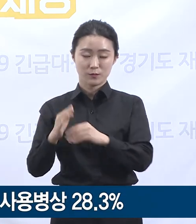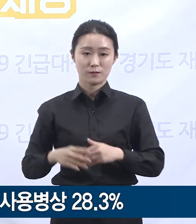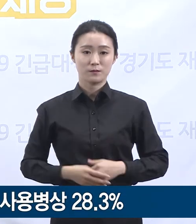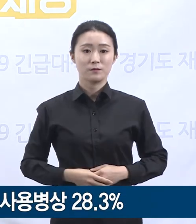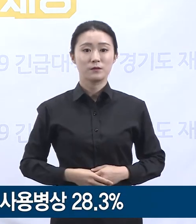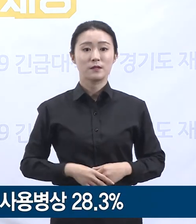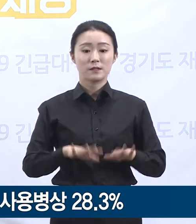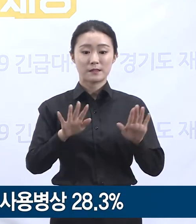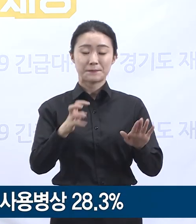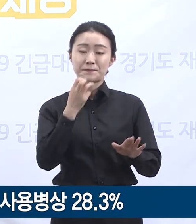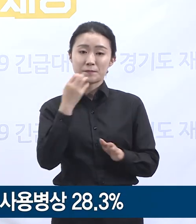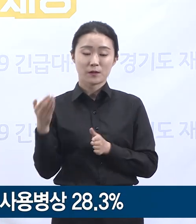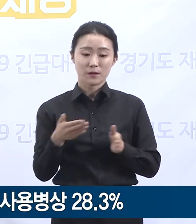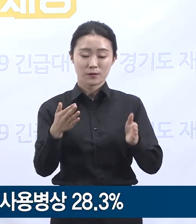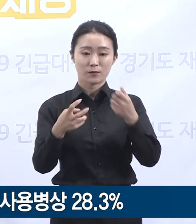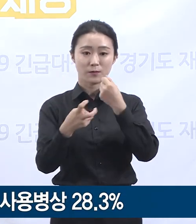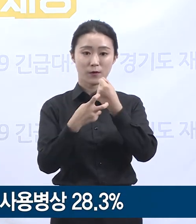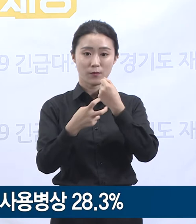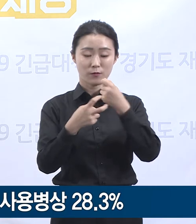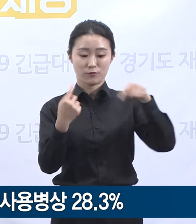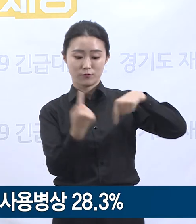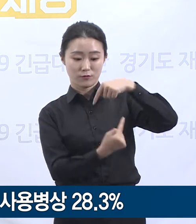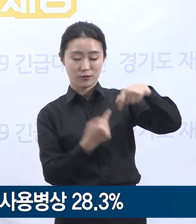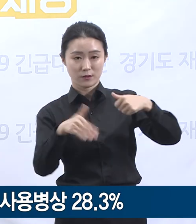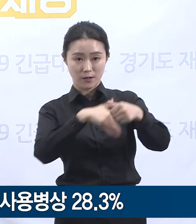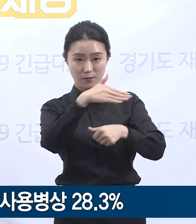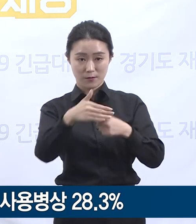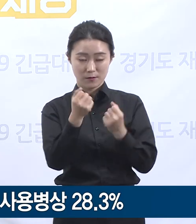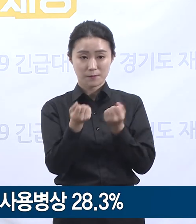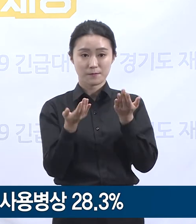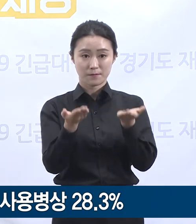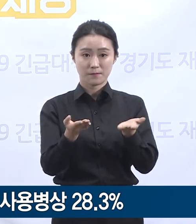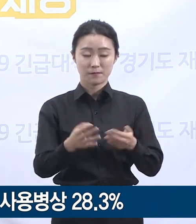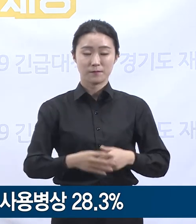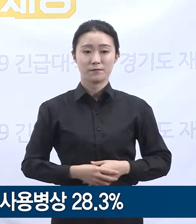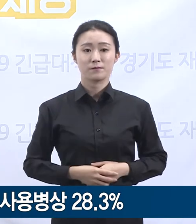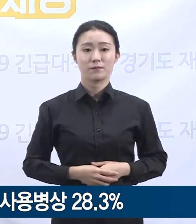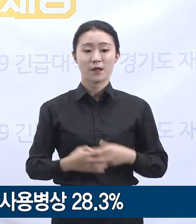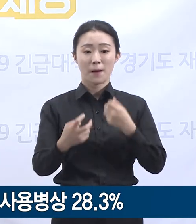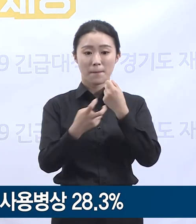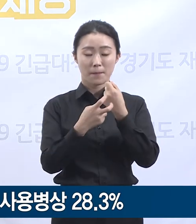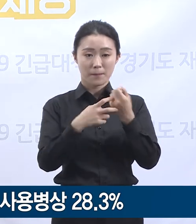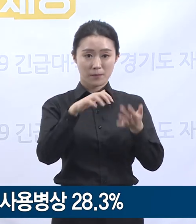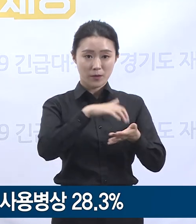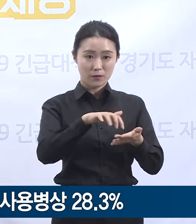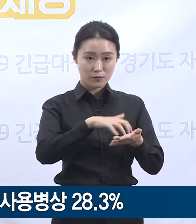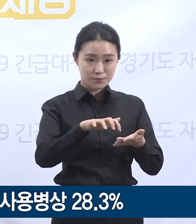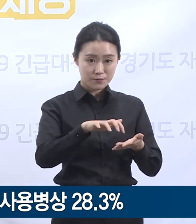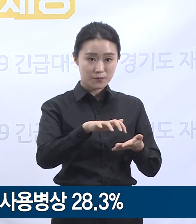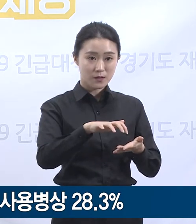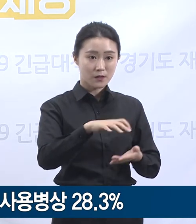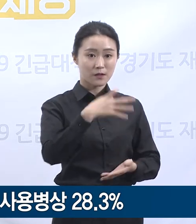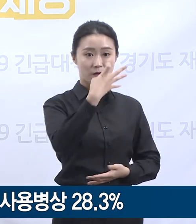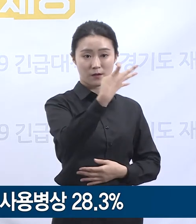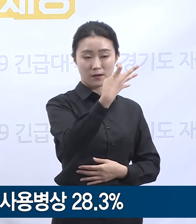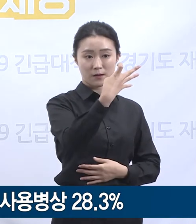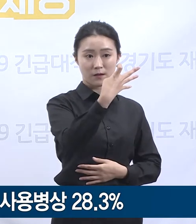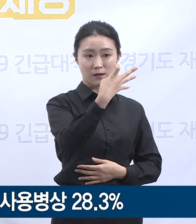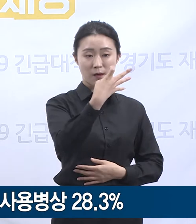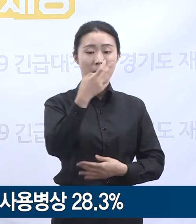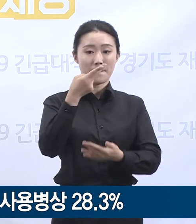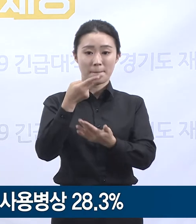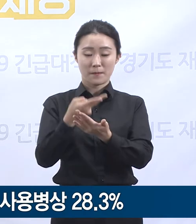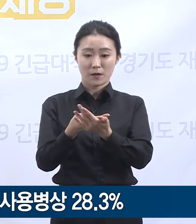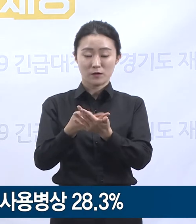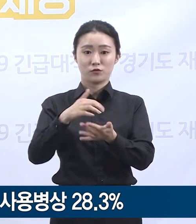8월 12일 0시 기준 경기도는 총 14개 병원에 552개 확진자 치료 병상을 확보하고 있고 현재 사용 중인